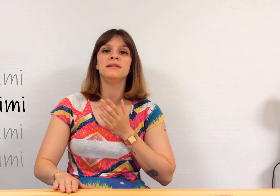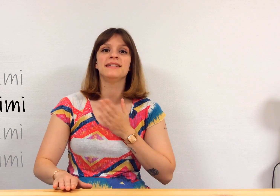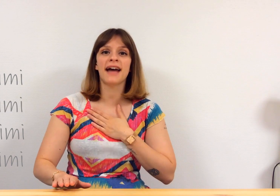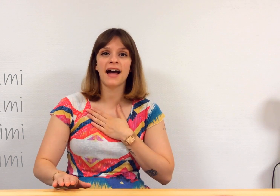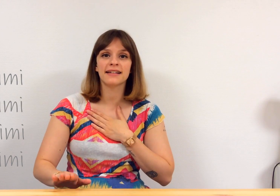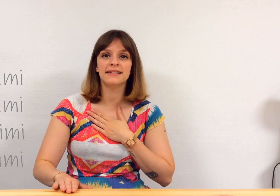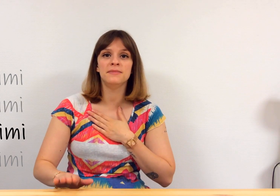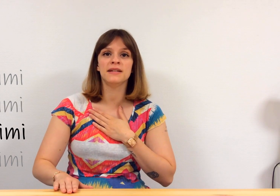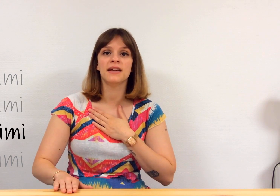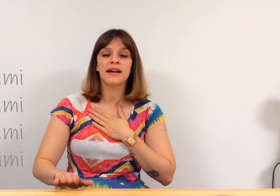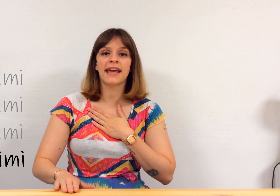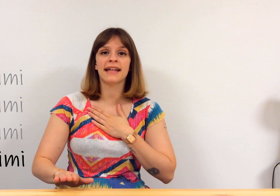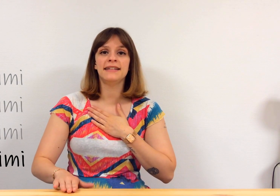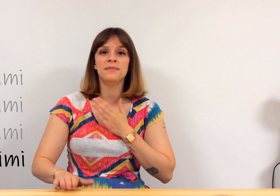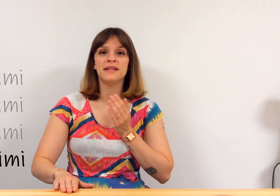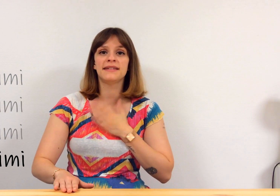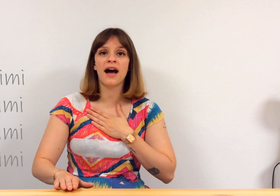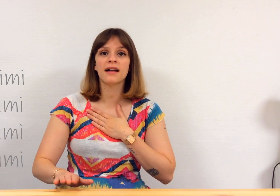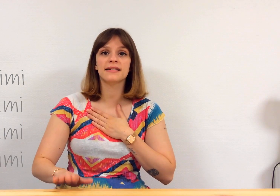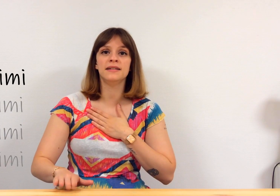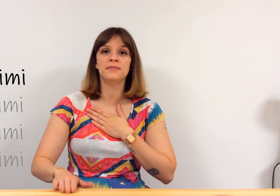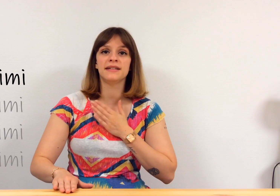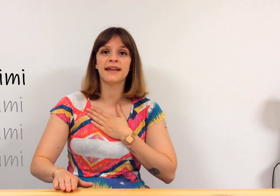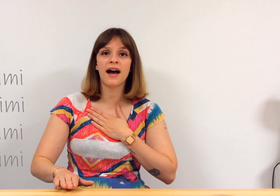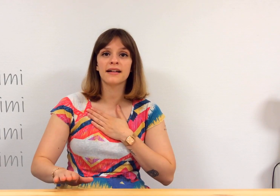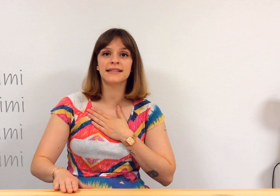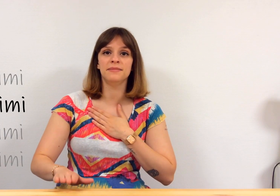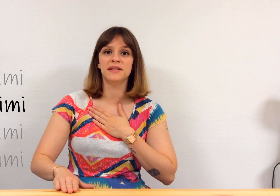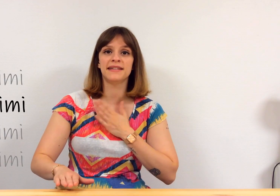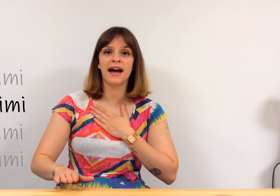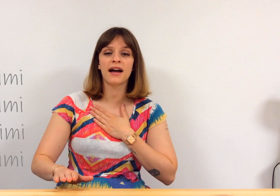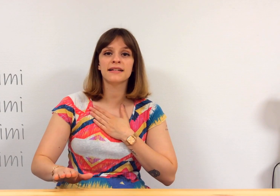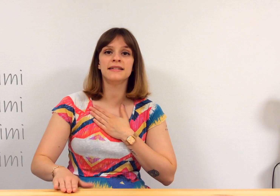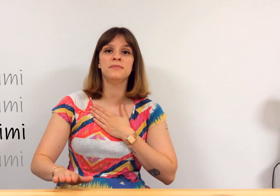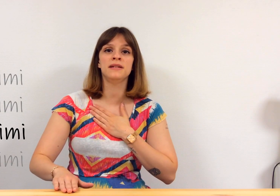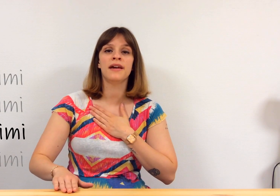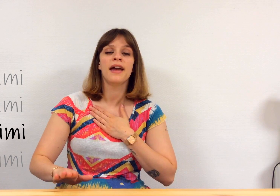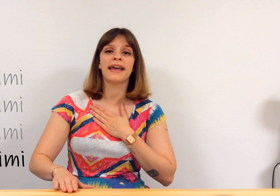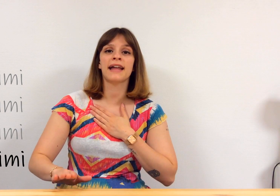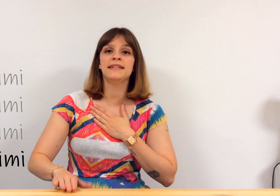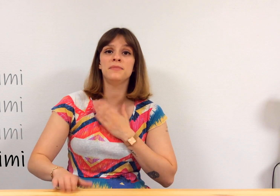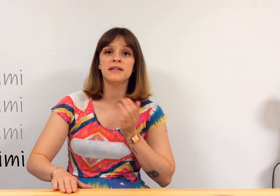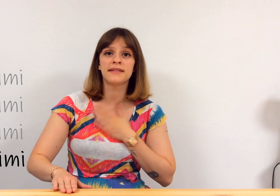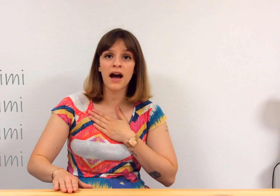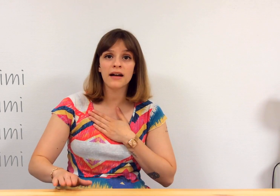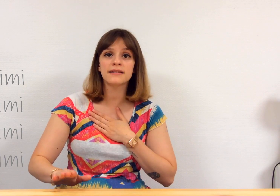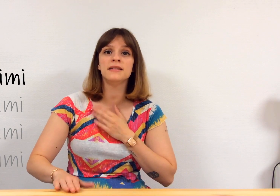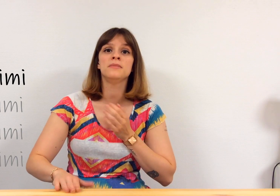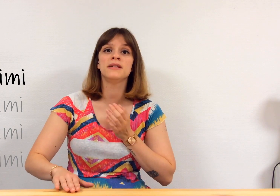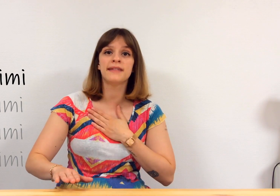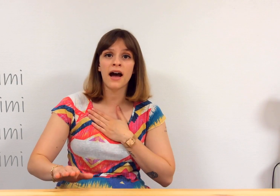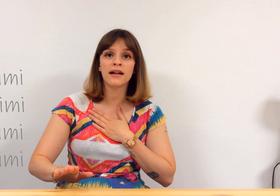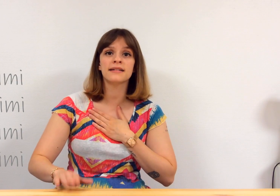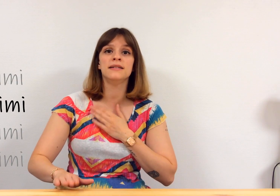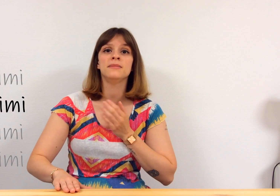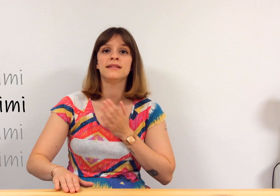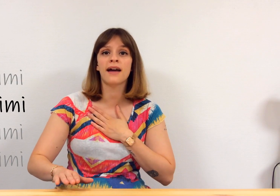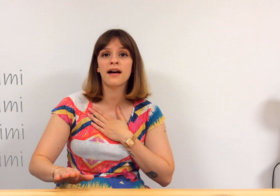-mi-ta-di-mi-ka-di-mi-ta-di-mi-ta-di-mi-ta-di-mi-ta-di-mi-ta-di-mi-ta